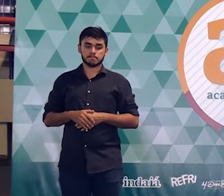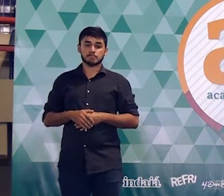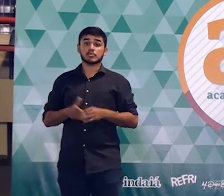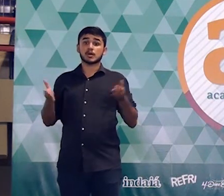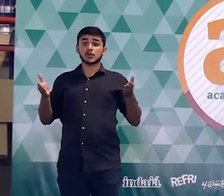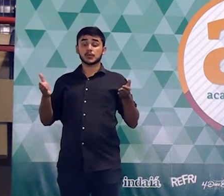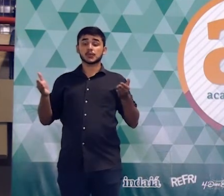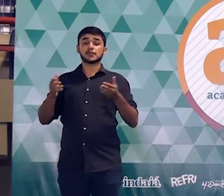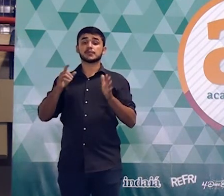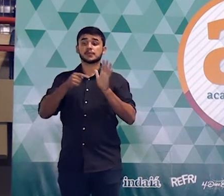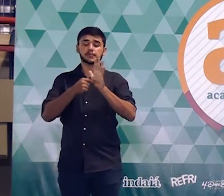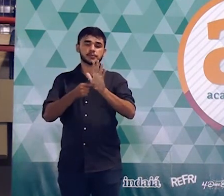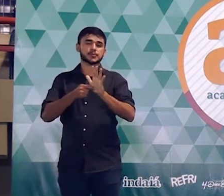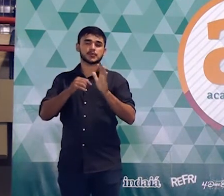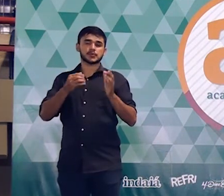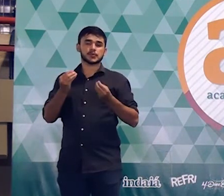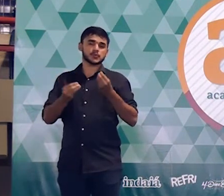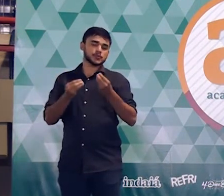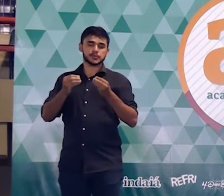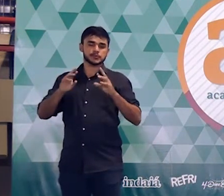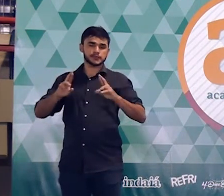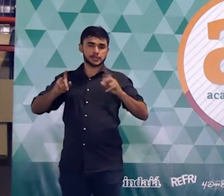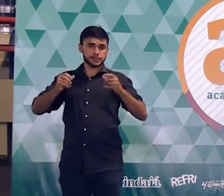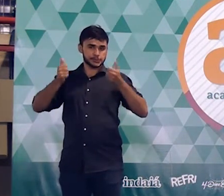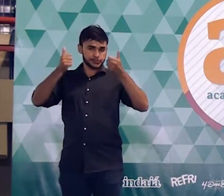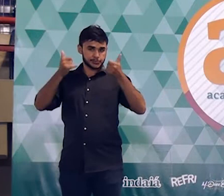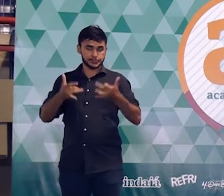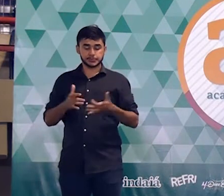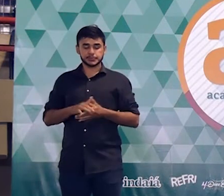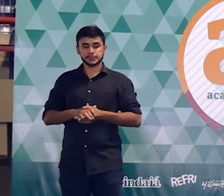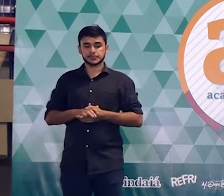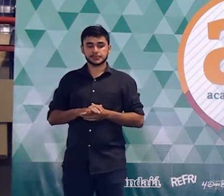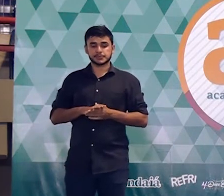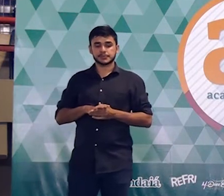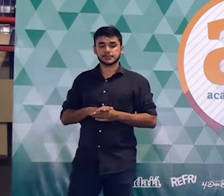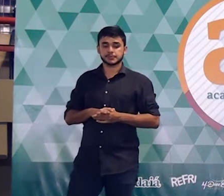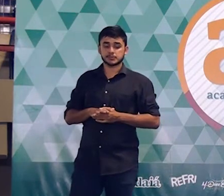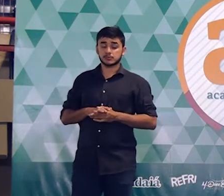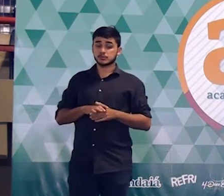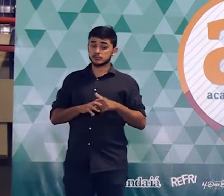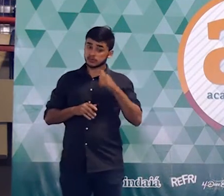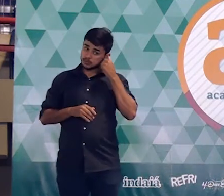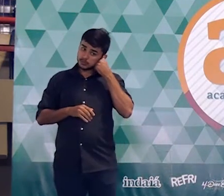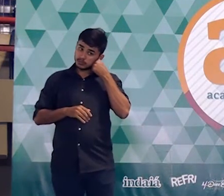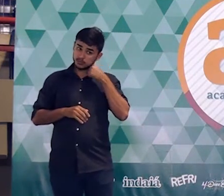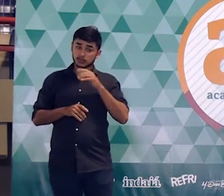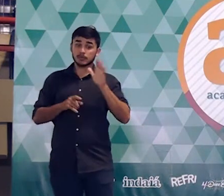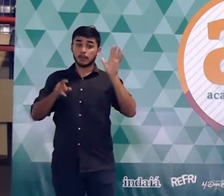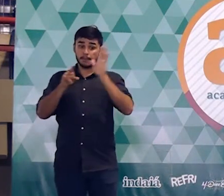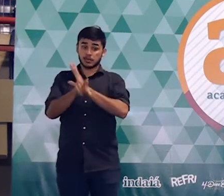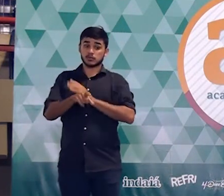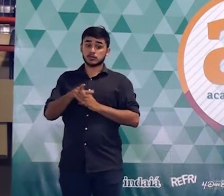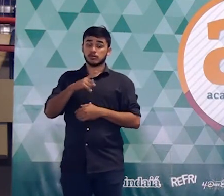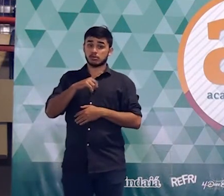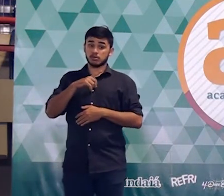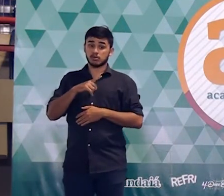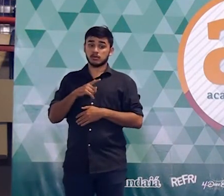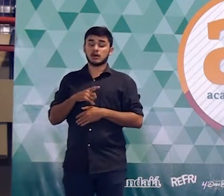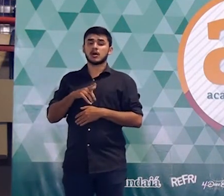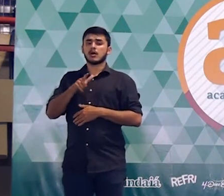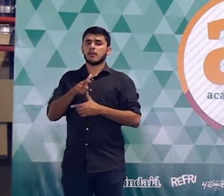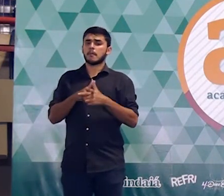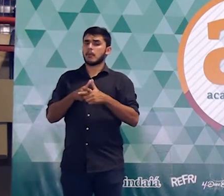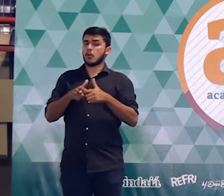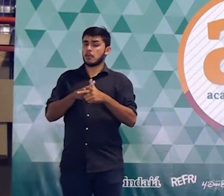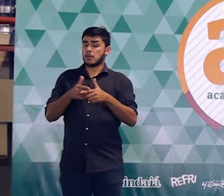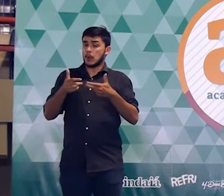agora em uma outra situação. Que outra situação é essa? O enunciado da questão disse que, por um problema